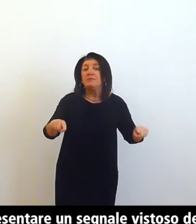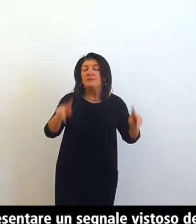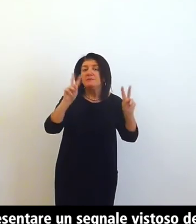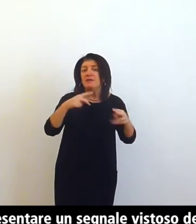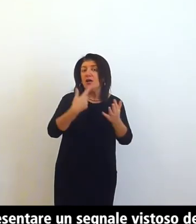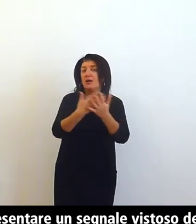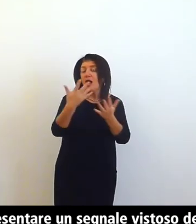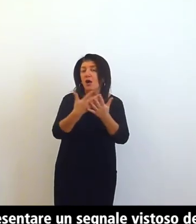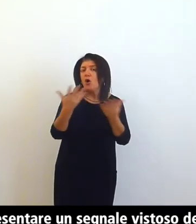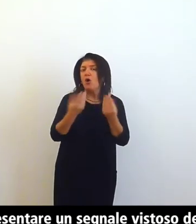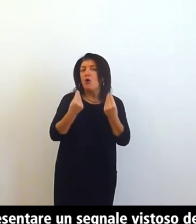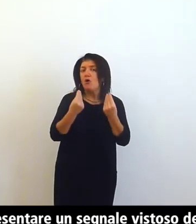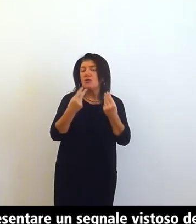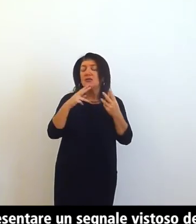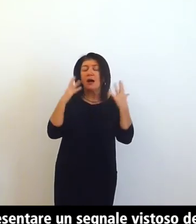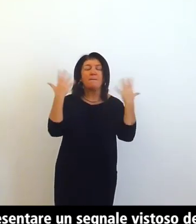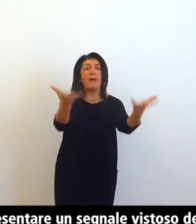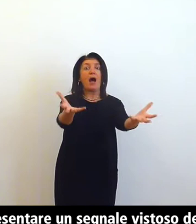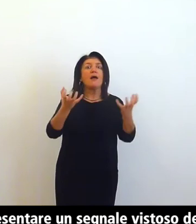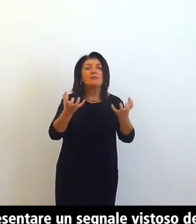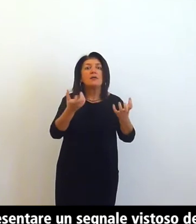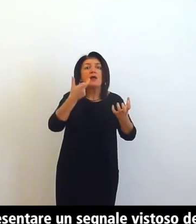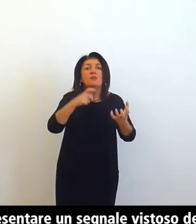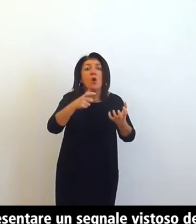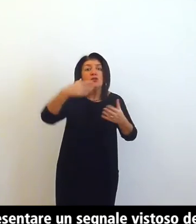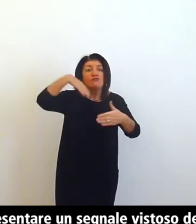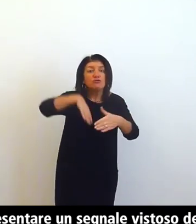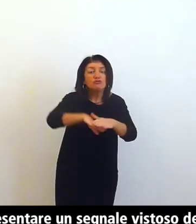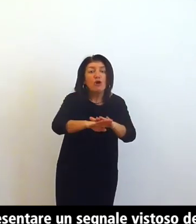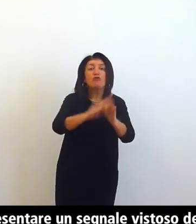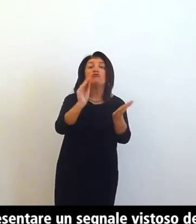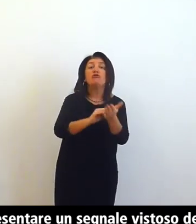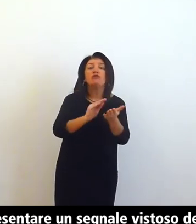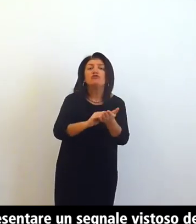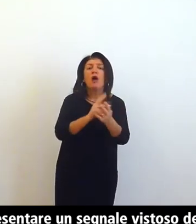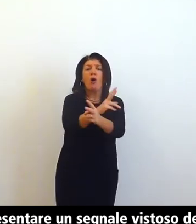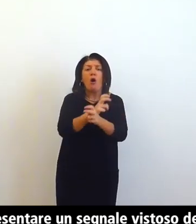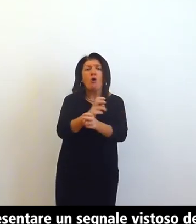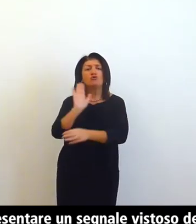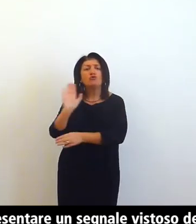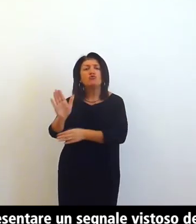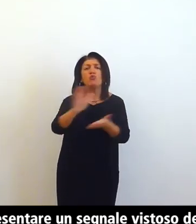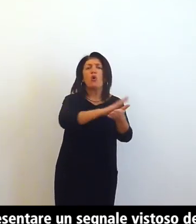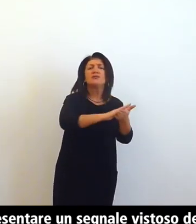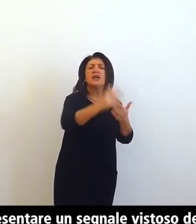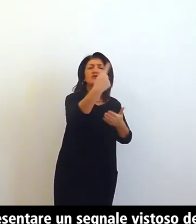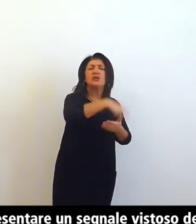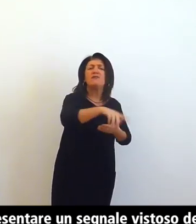segnale vistoso della presenza delle reliquie dei Santi Gervasio Protasio e dello stesso Ambrogio